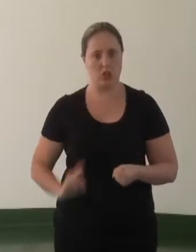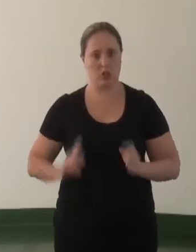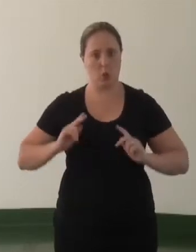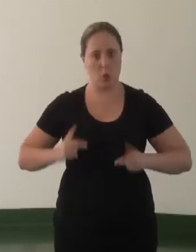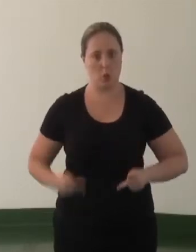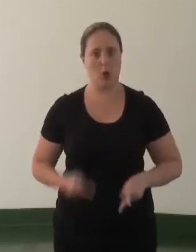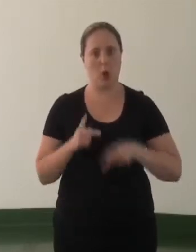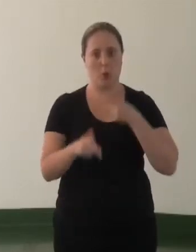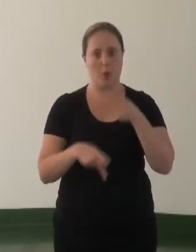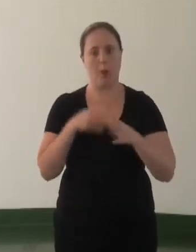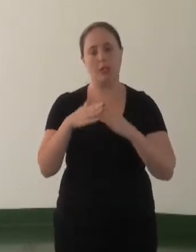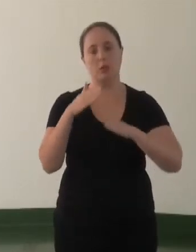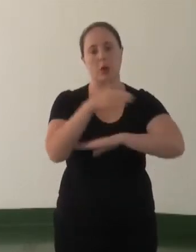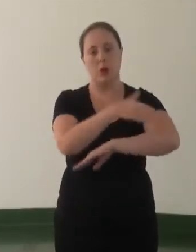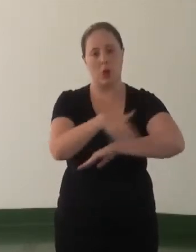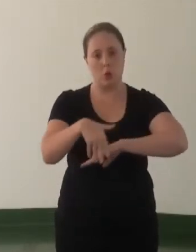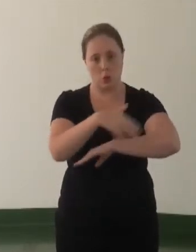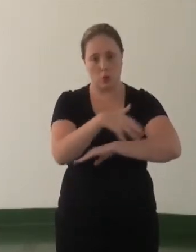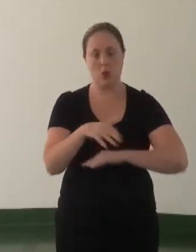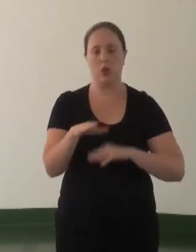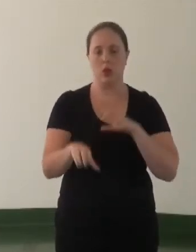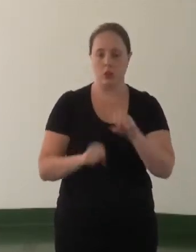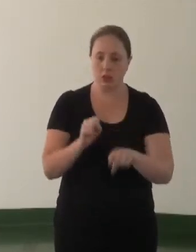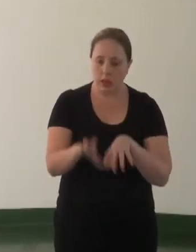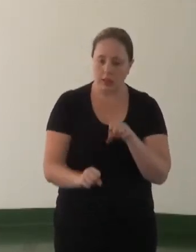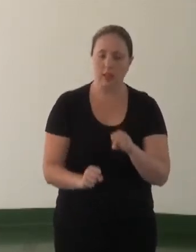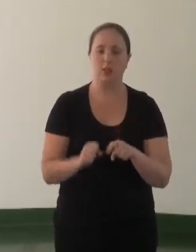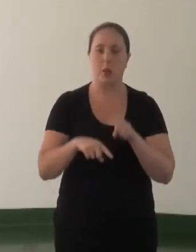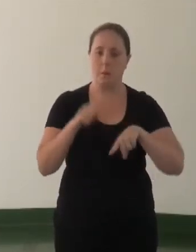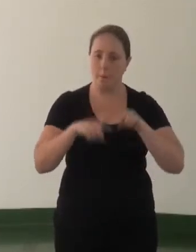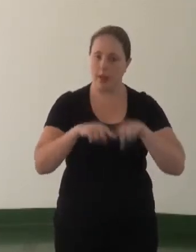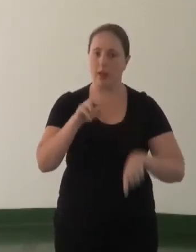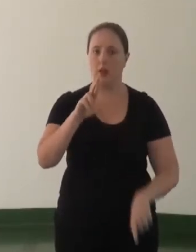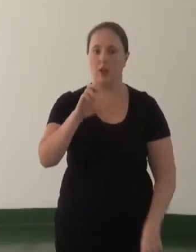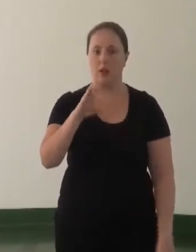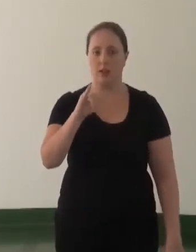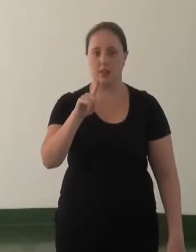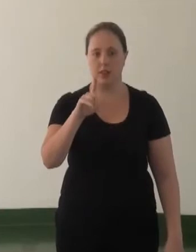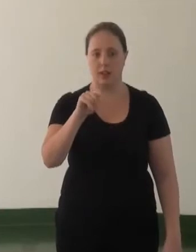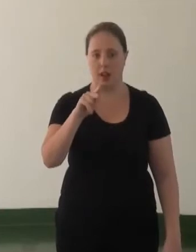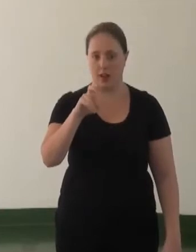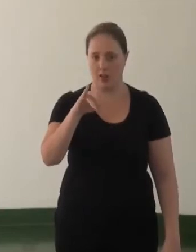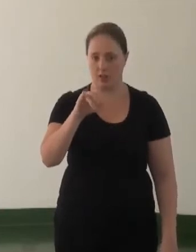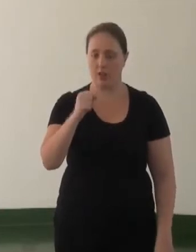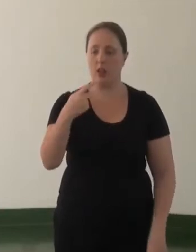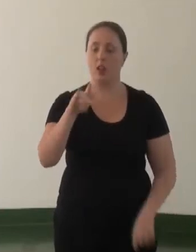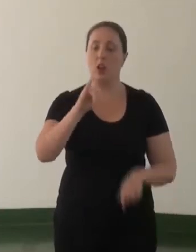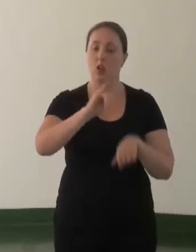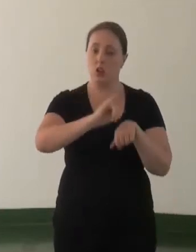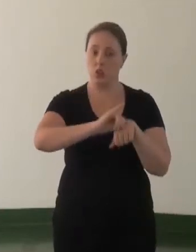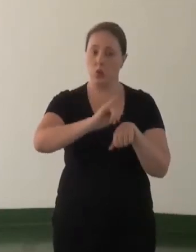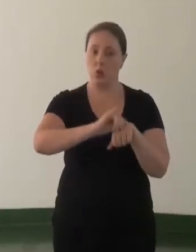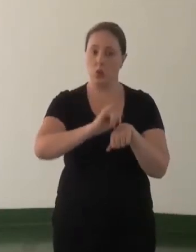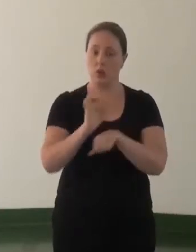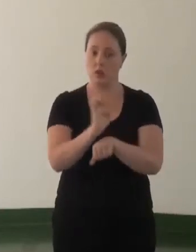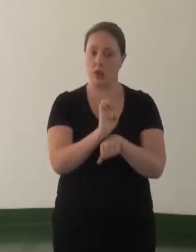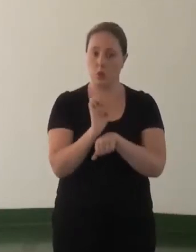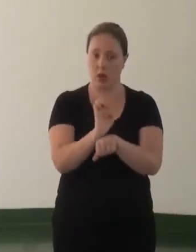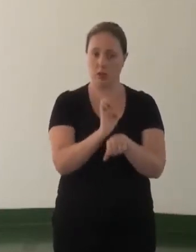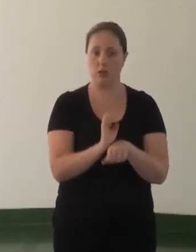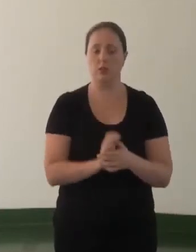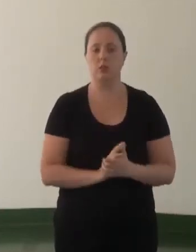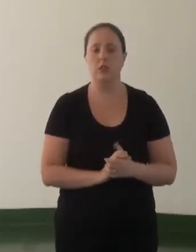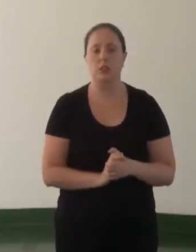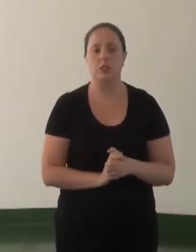População em Situação de Rua e Catadores de Materiais Recicláveis e de seus Núcleos Estaduais,